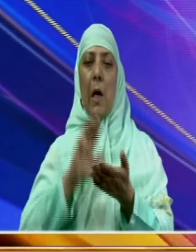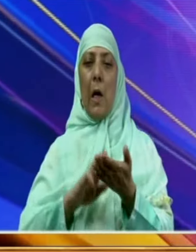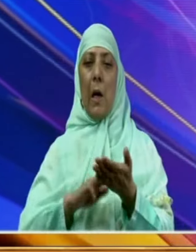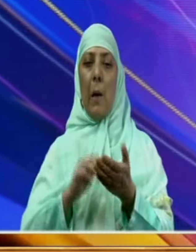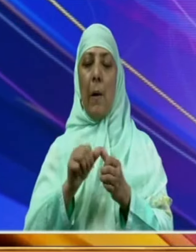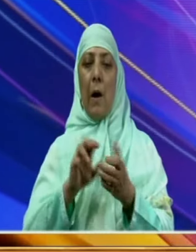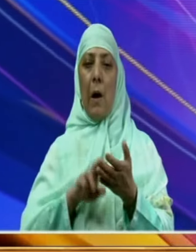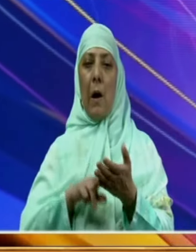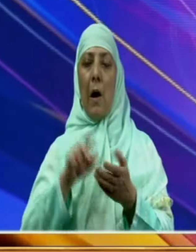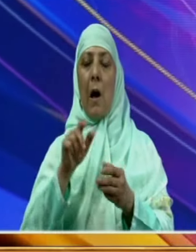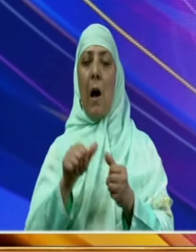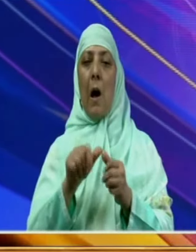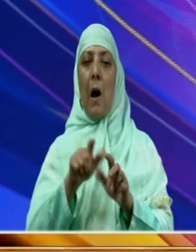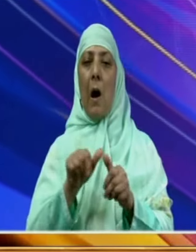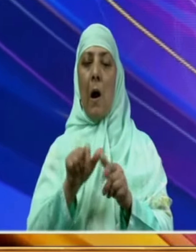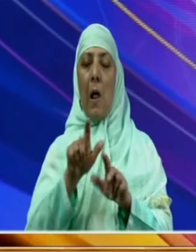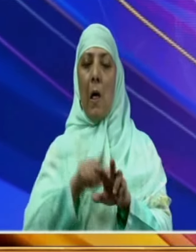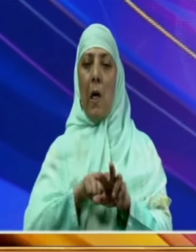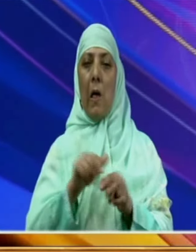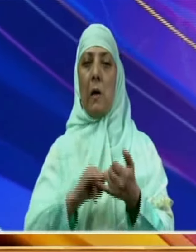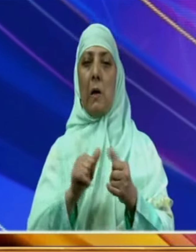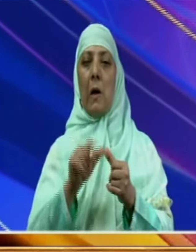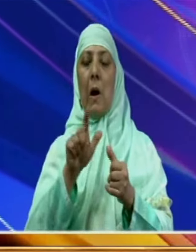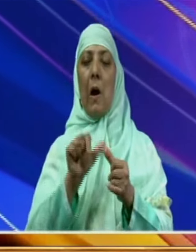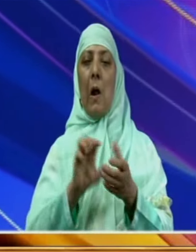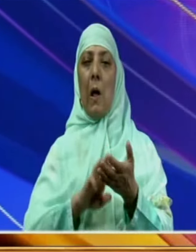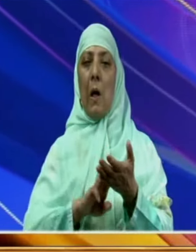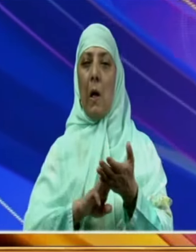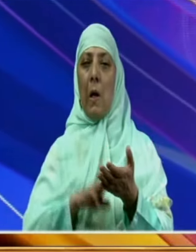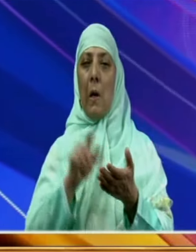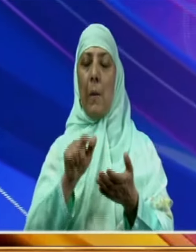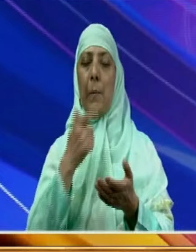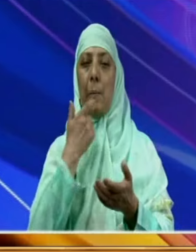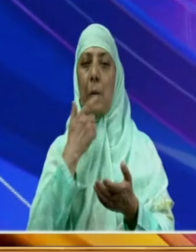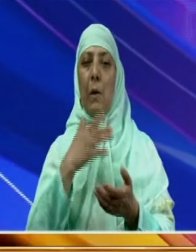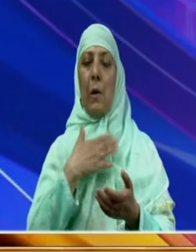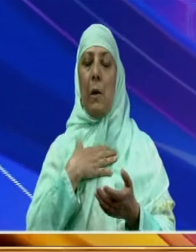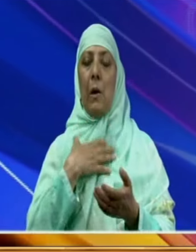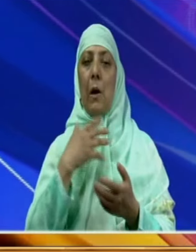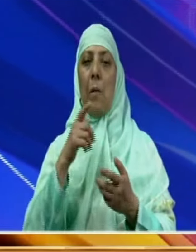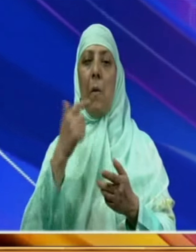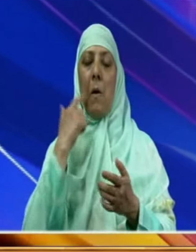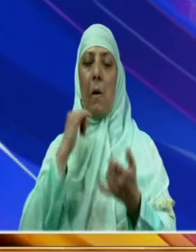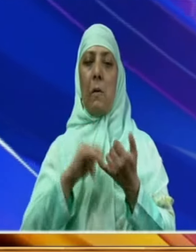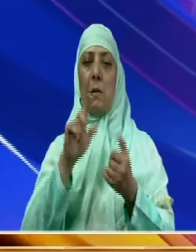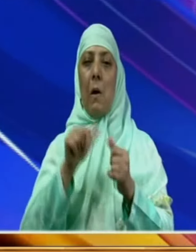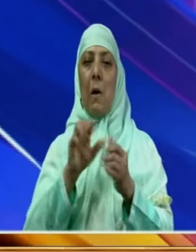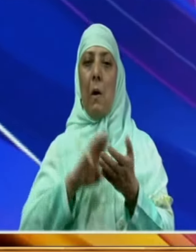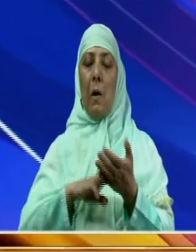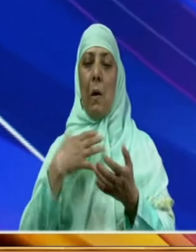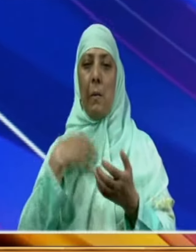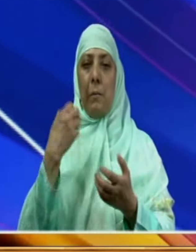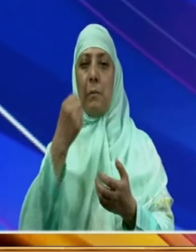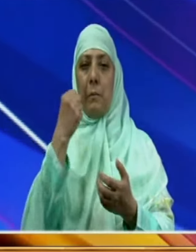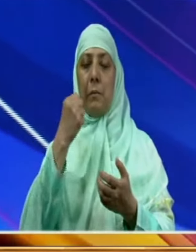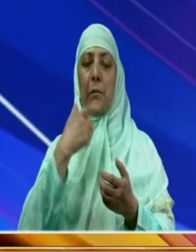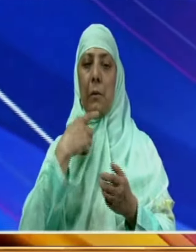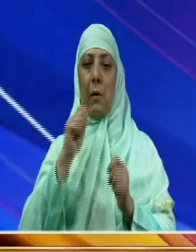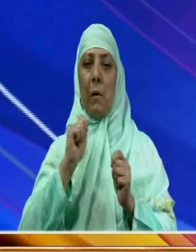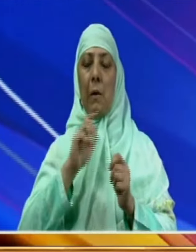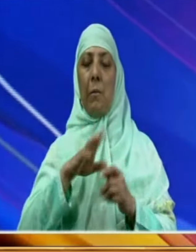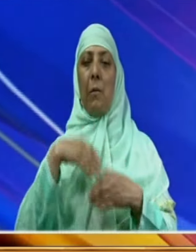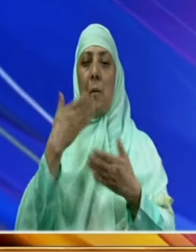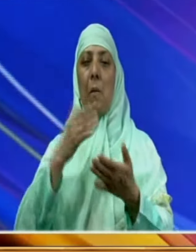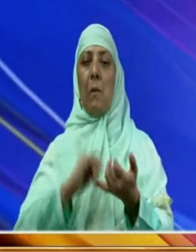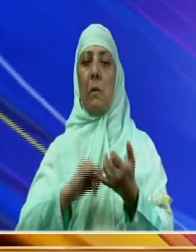کے رفقہ نے باطل کے خلاف نبرد آزمہ ہو کر اسلام کی سربلندی کے لیے